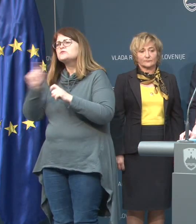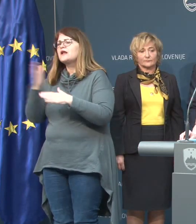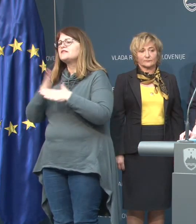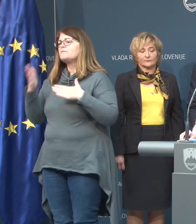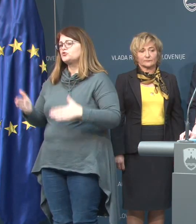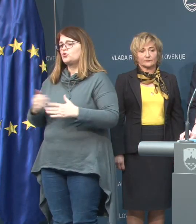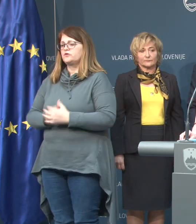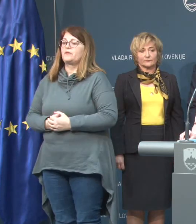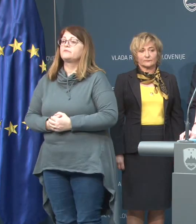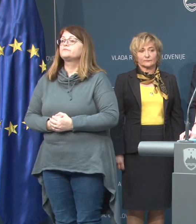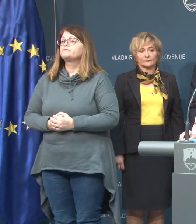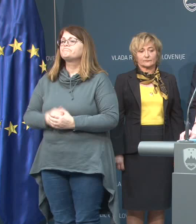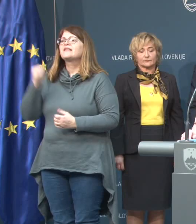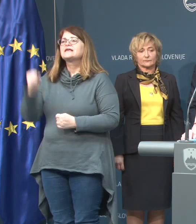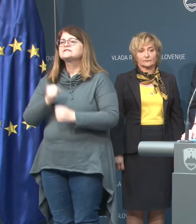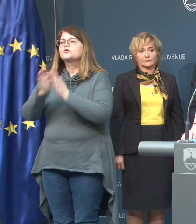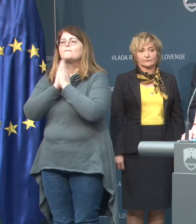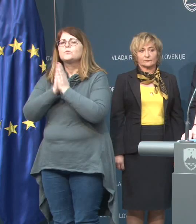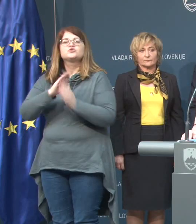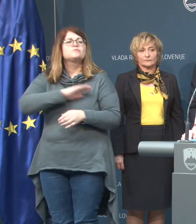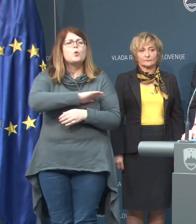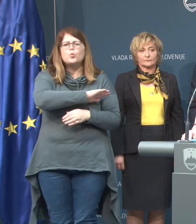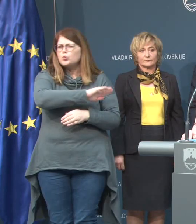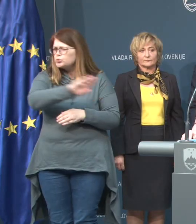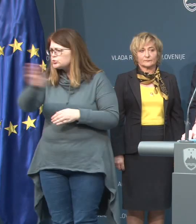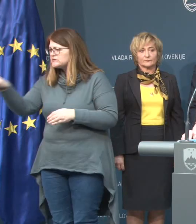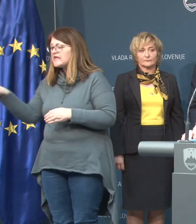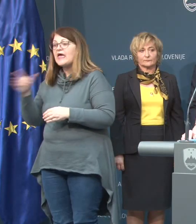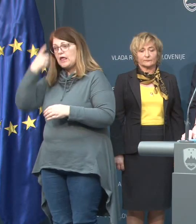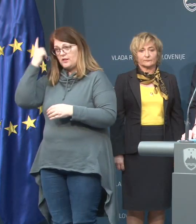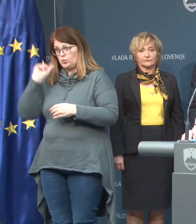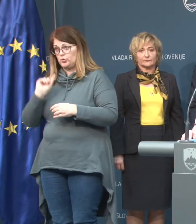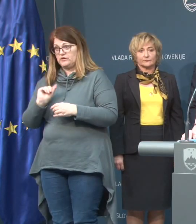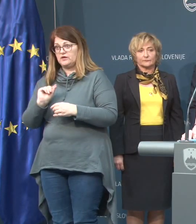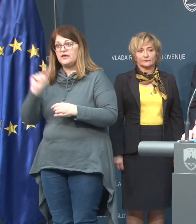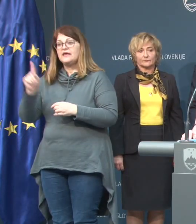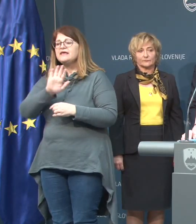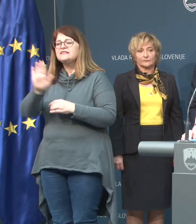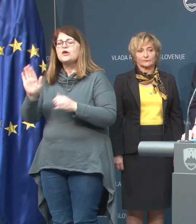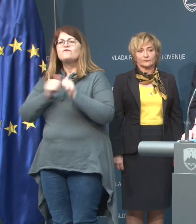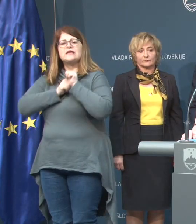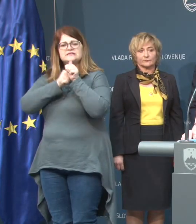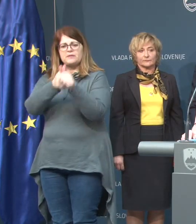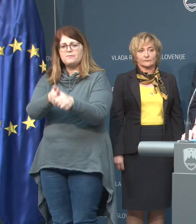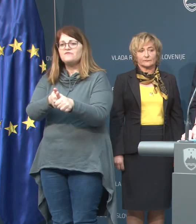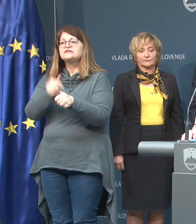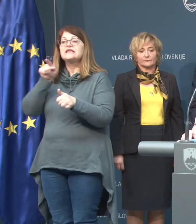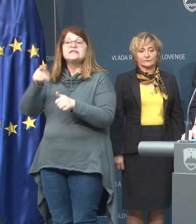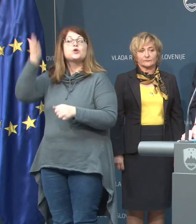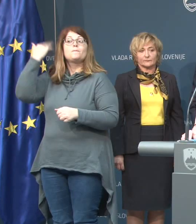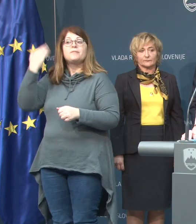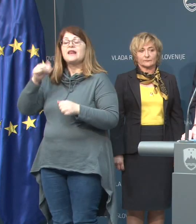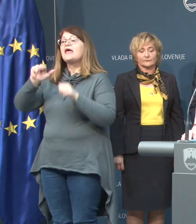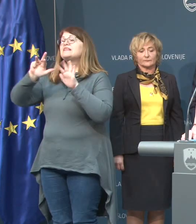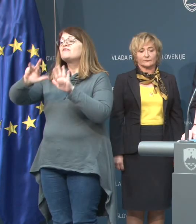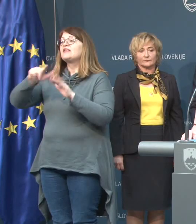škodbi. Zato prosimo vse, torej, bolnike in njihove spremljevalce, ki so bili